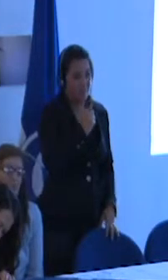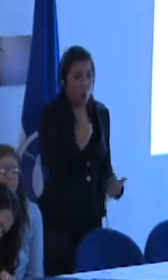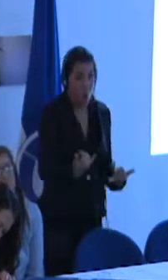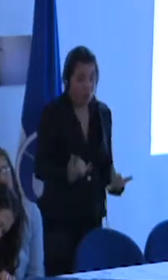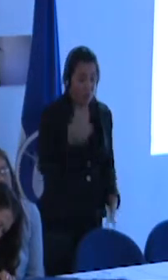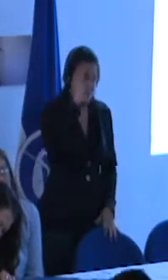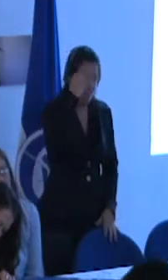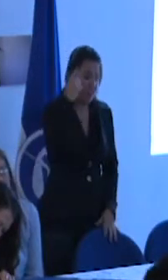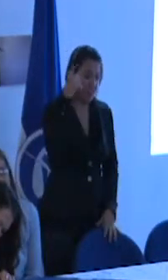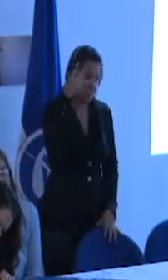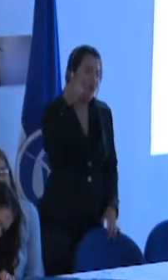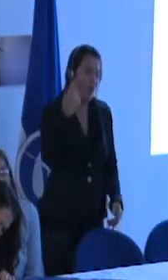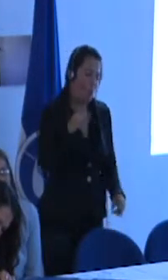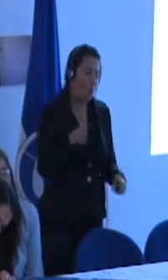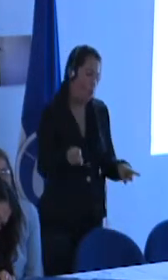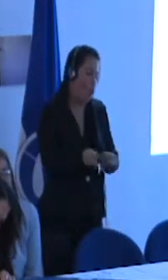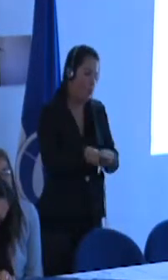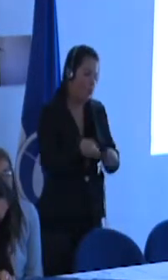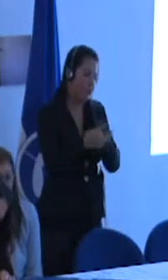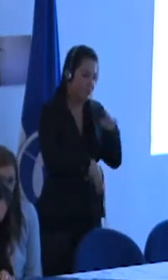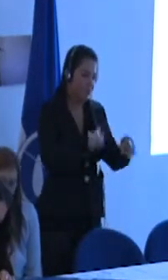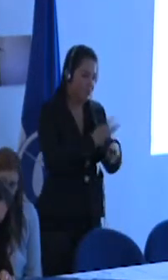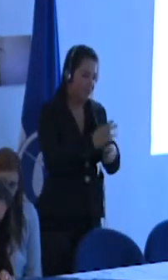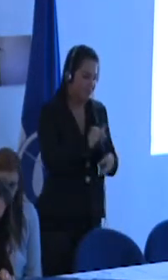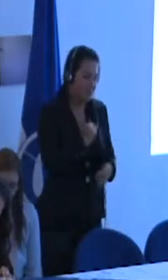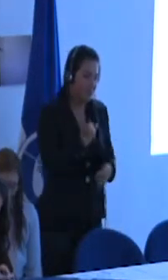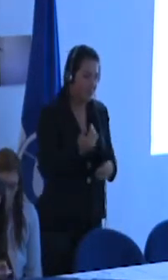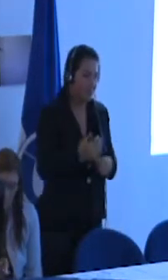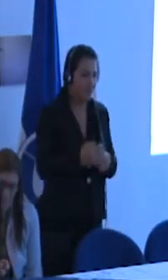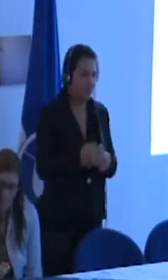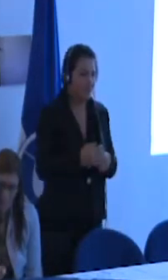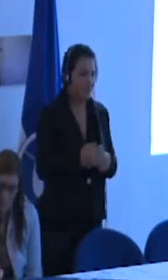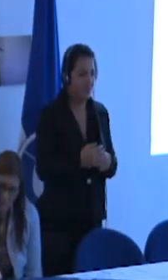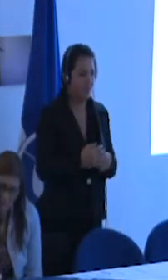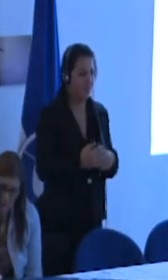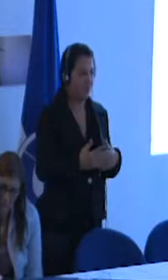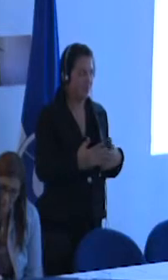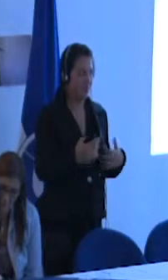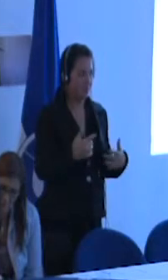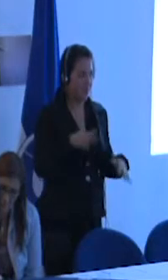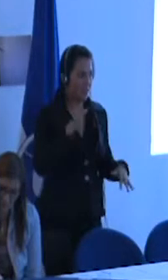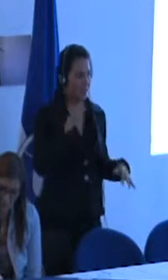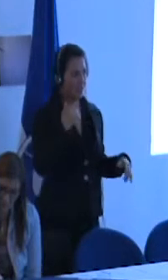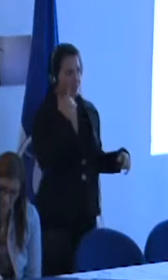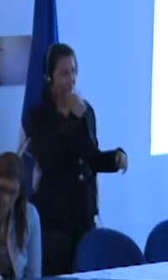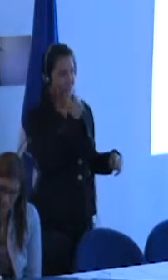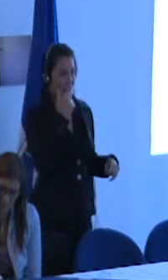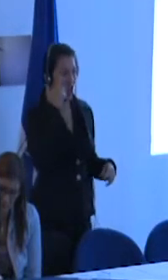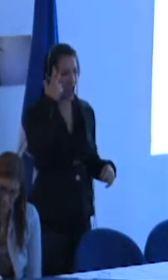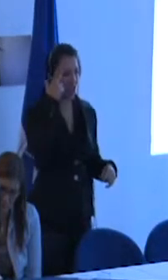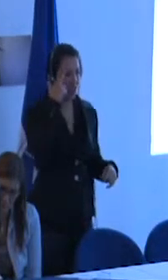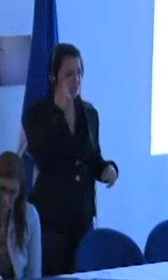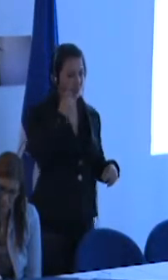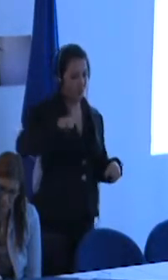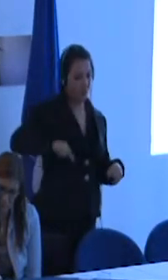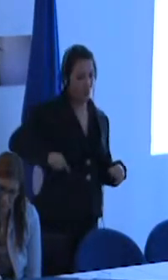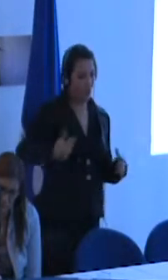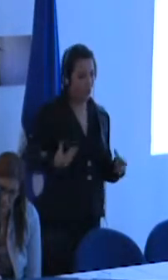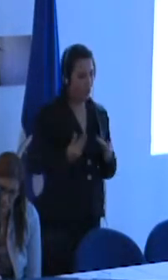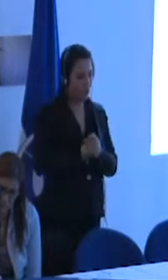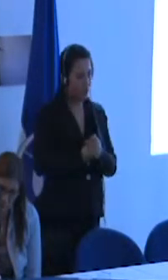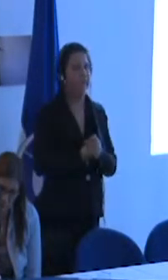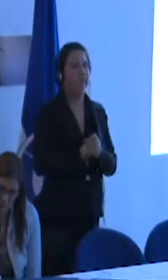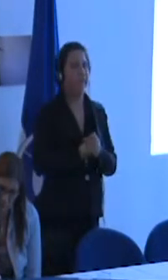actualidad en Francia como en todo el mundo. Lo que me parece es que, evidentemente, si nos encontramos en una lógica de escuela inclusiva